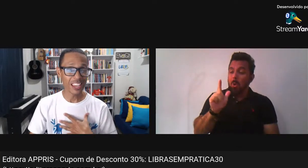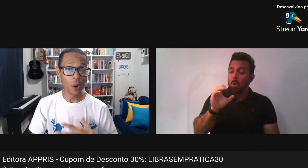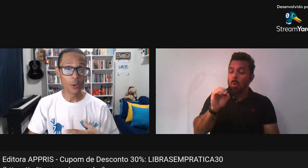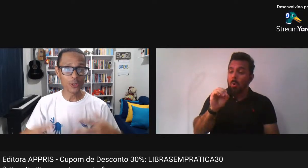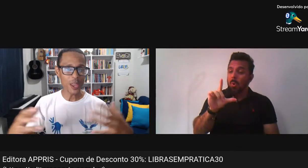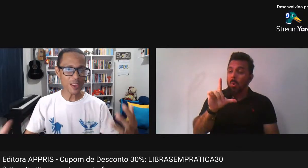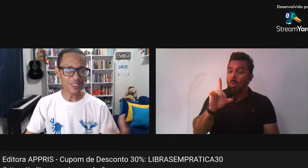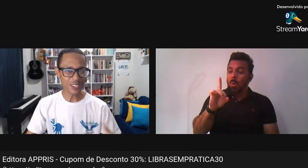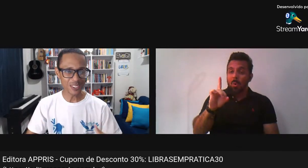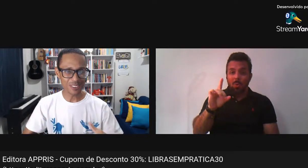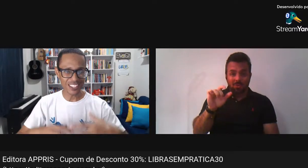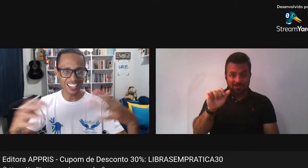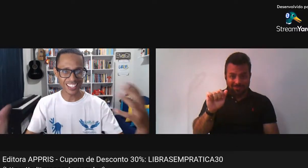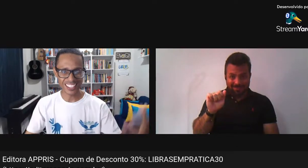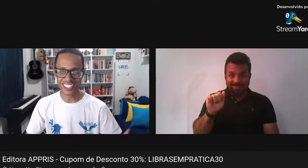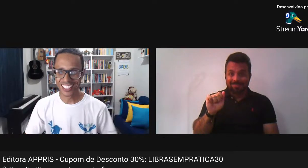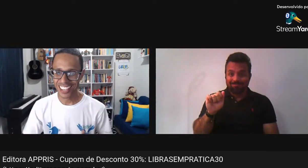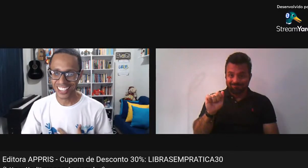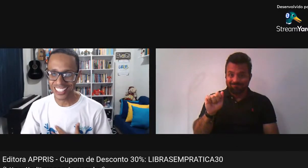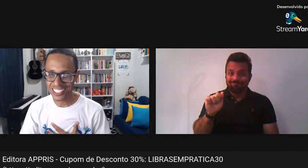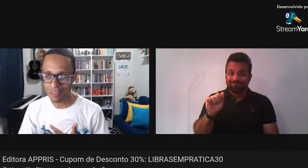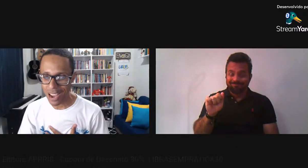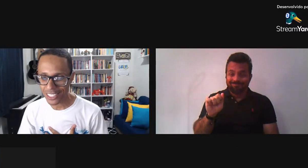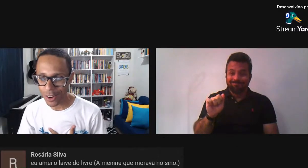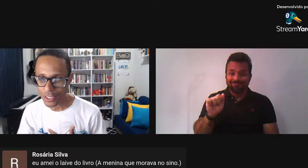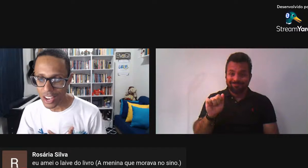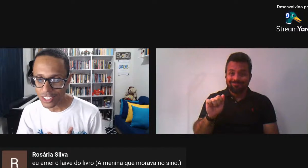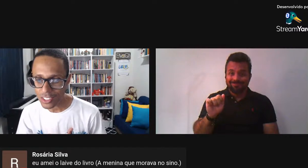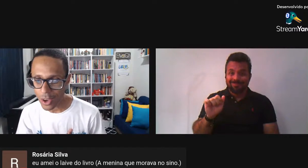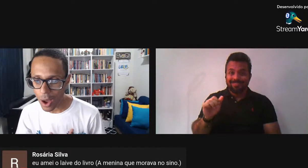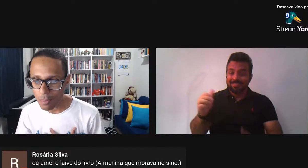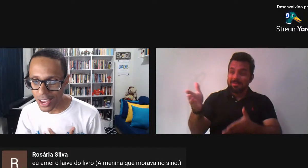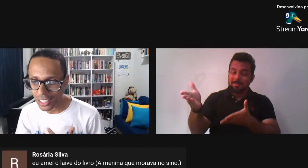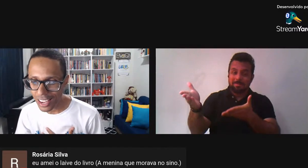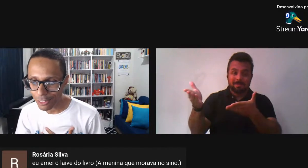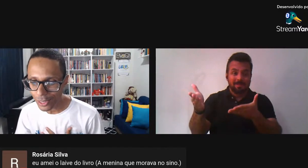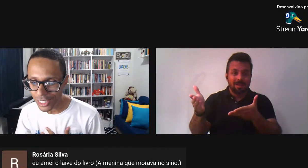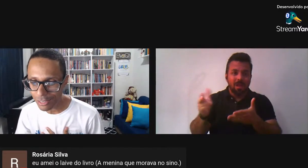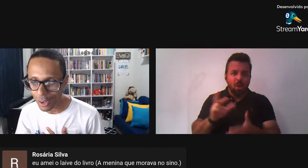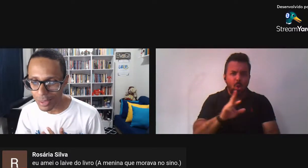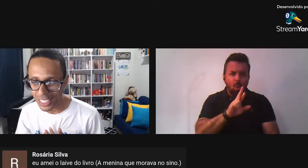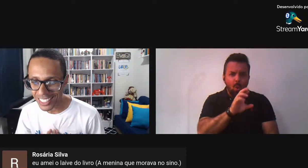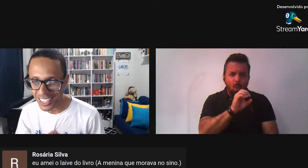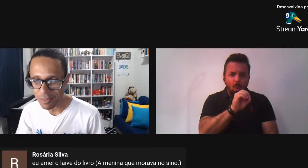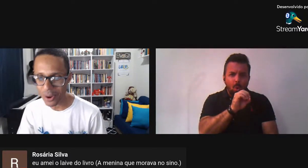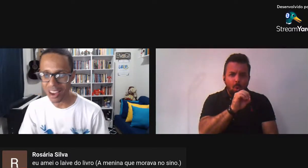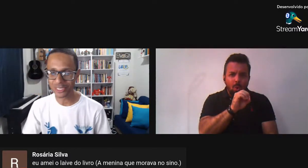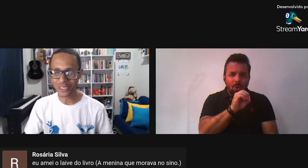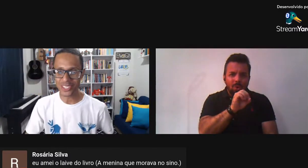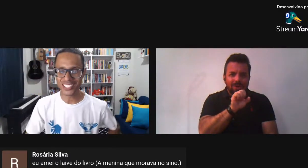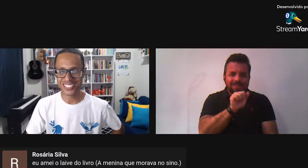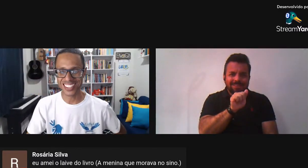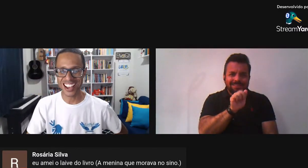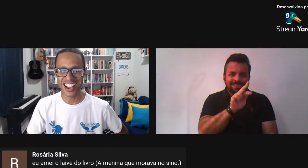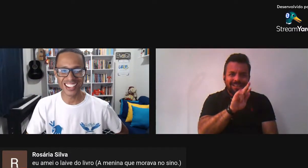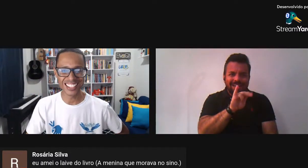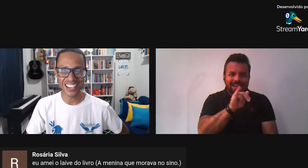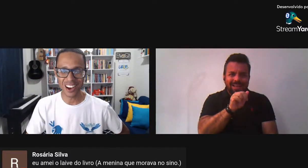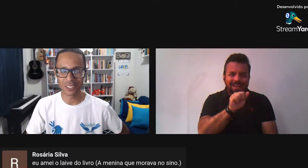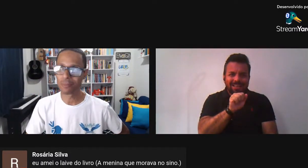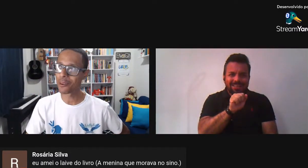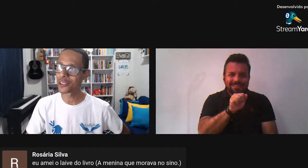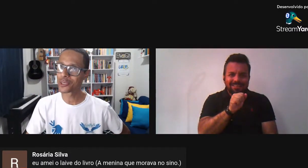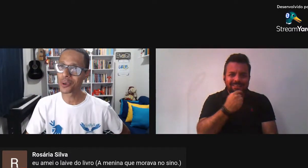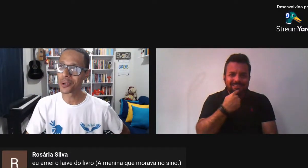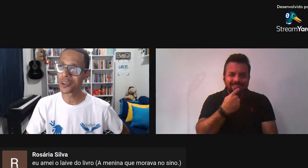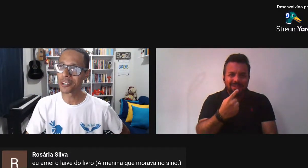Tem aquele roteiro A gente faz aquele Aquele chamado A Rosária diz que Eu amei a live do livro A menina que morava no sino Ah, que